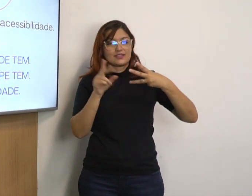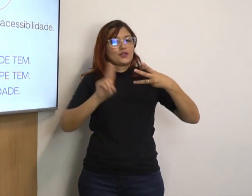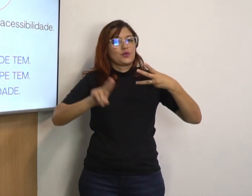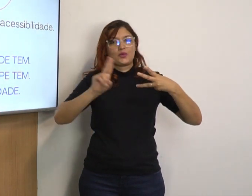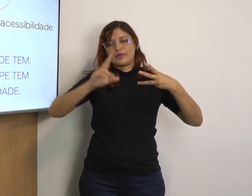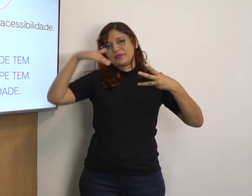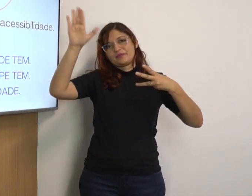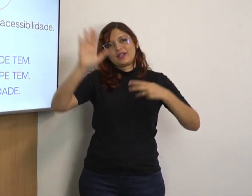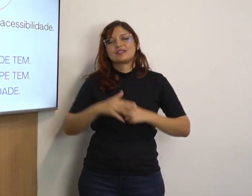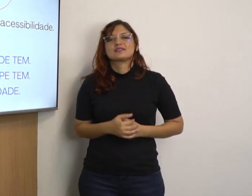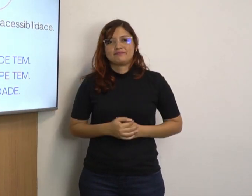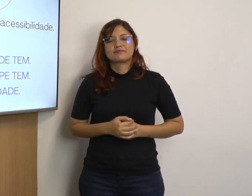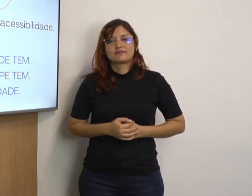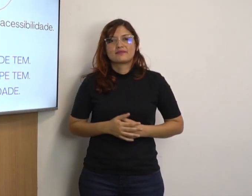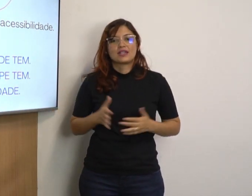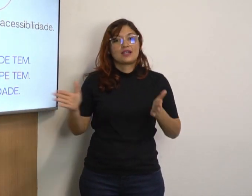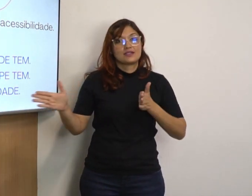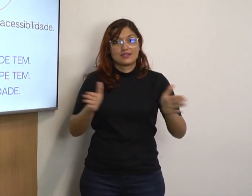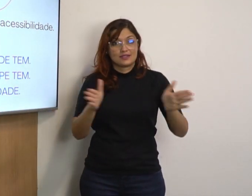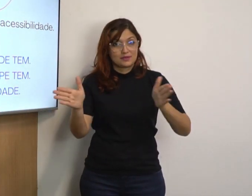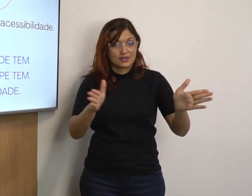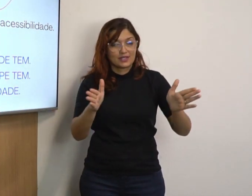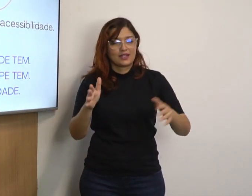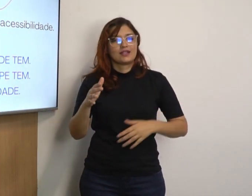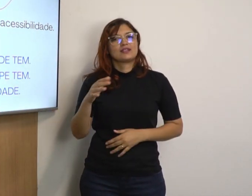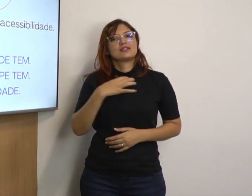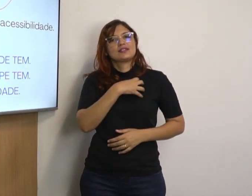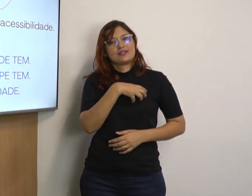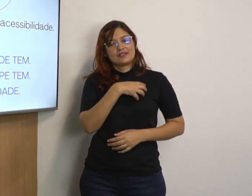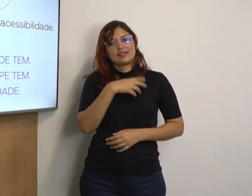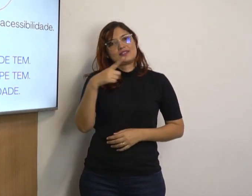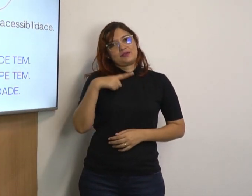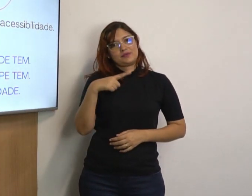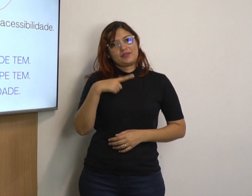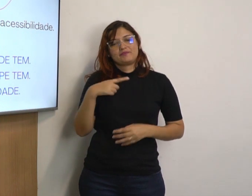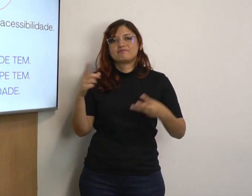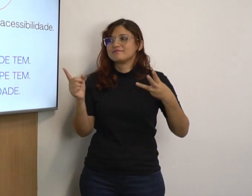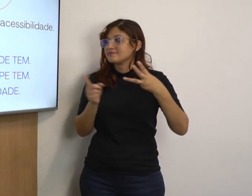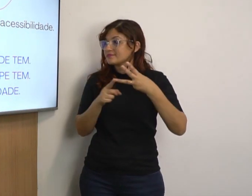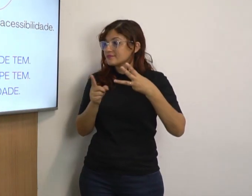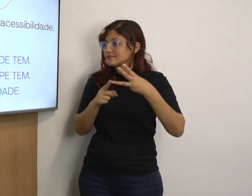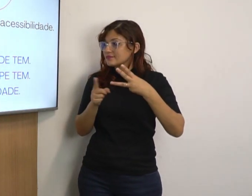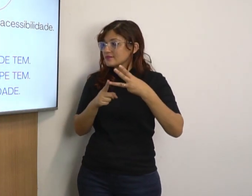Essa segunda é a mais usada. Acessibilidade, IEF Sertão tem.